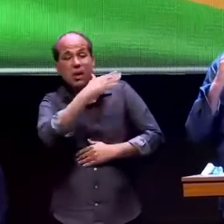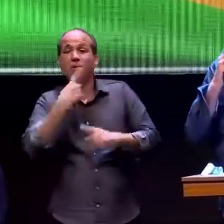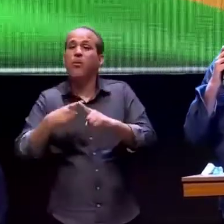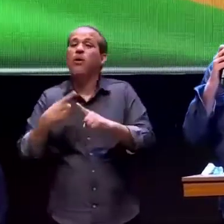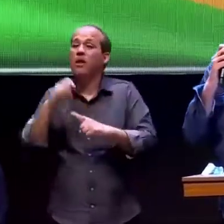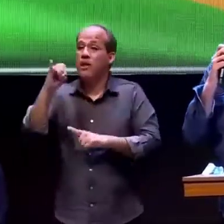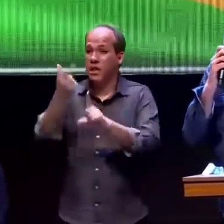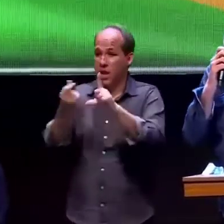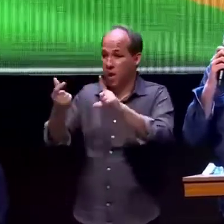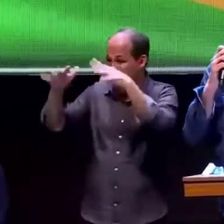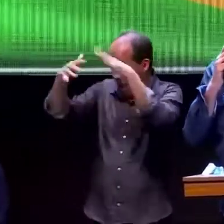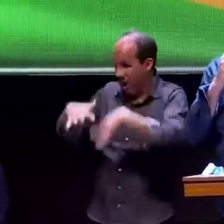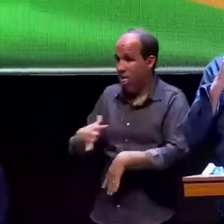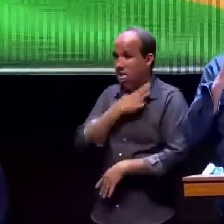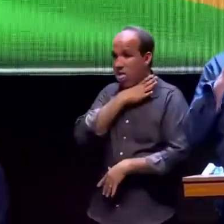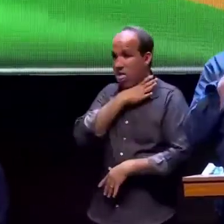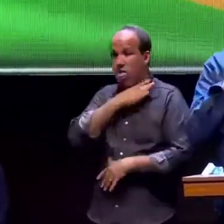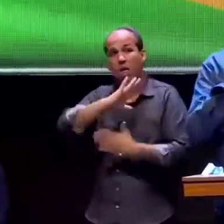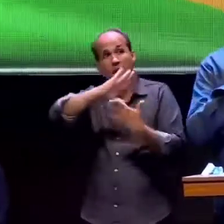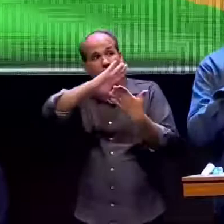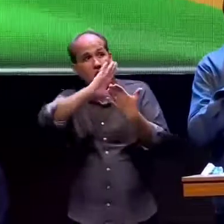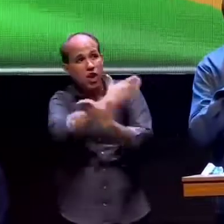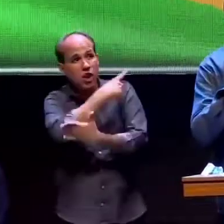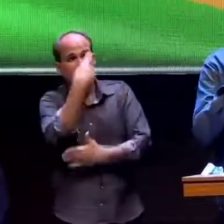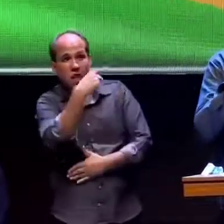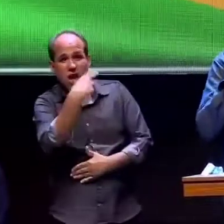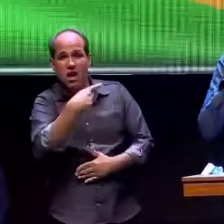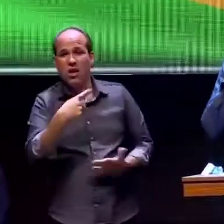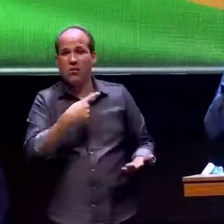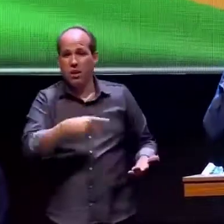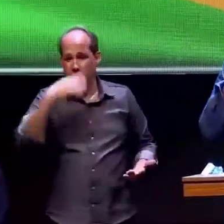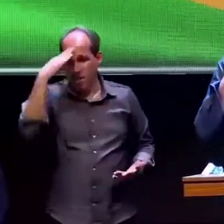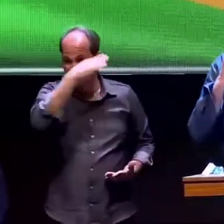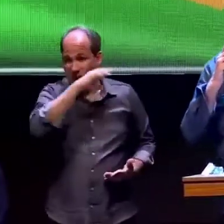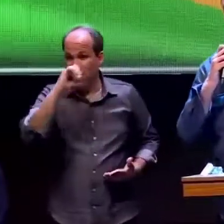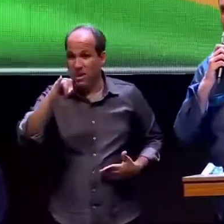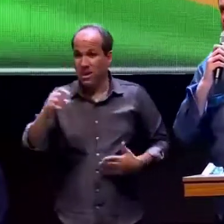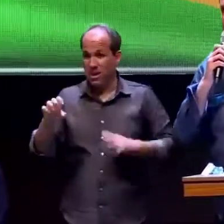fez com que estatais não desse mais prejuízo comece a dar lucro